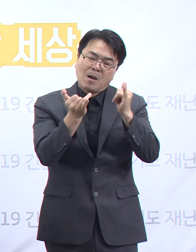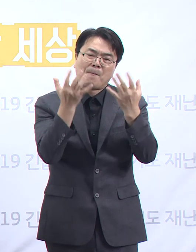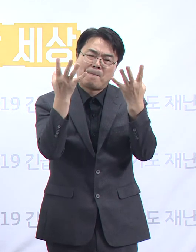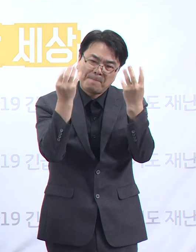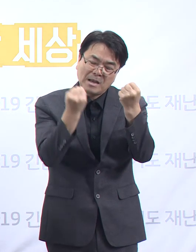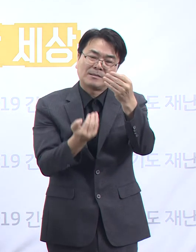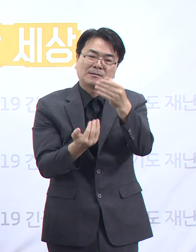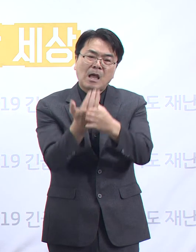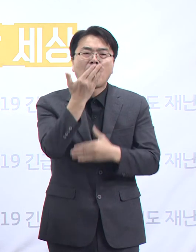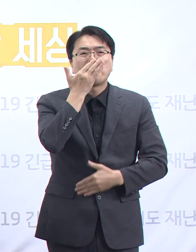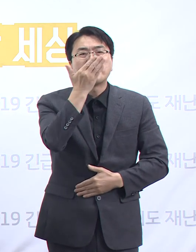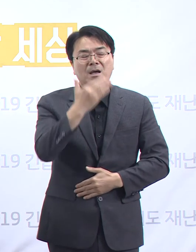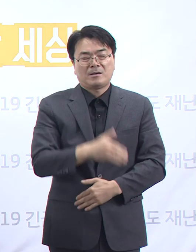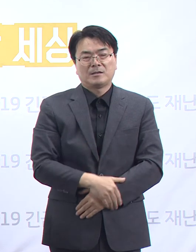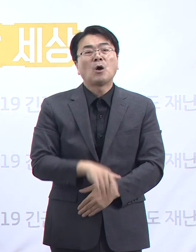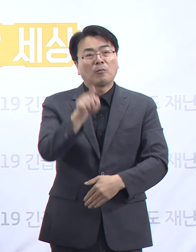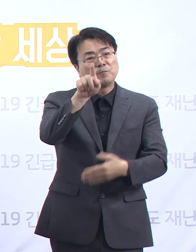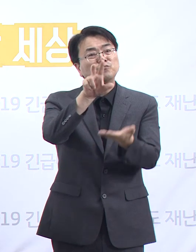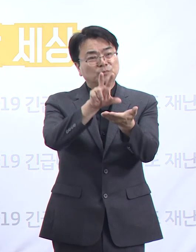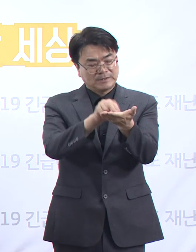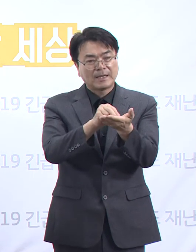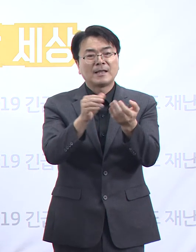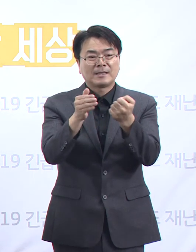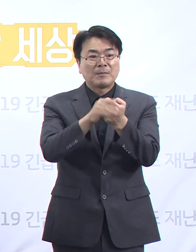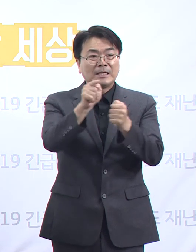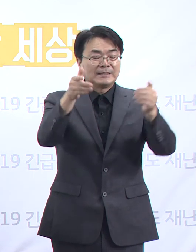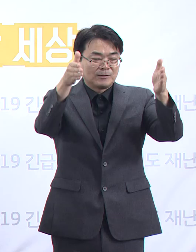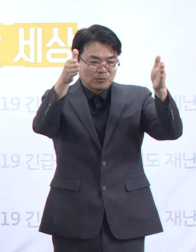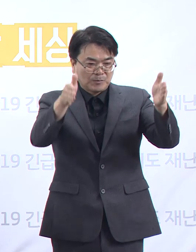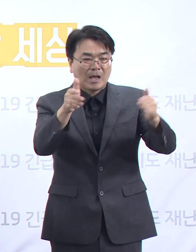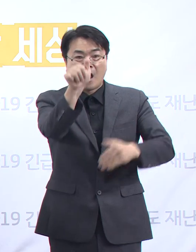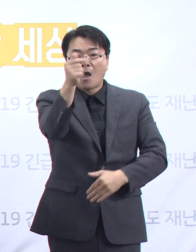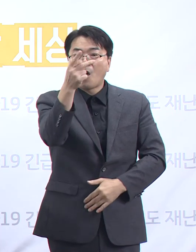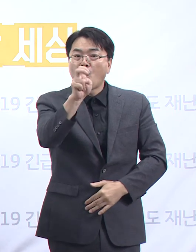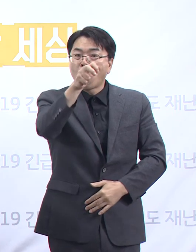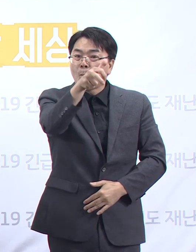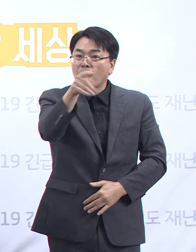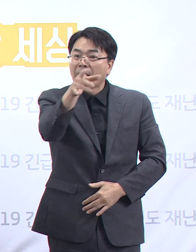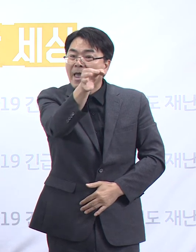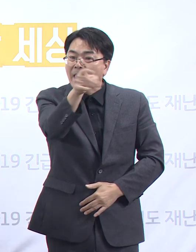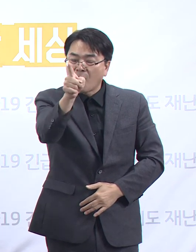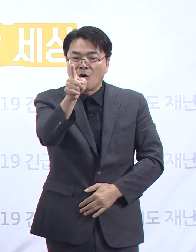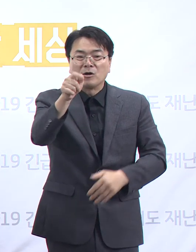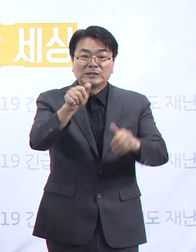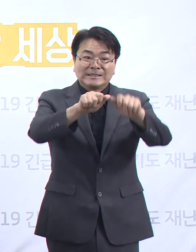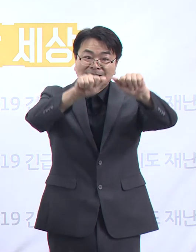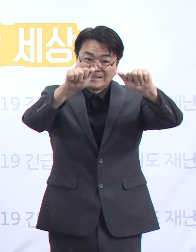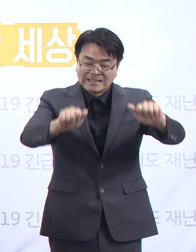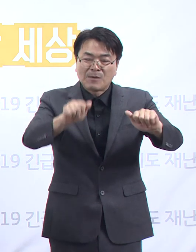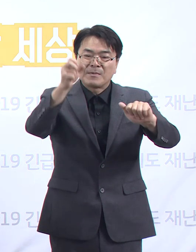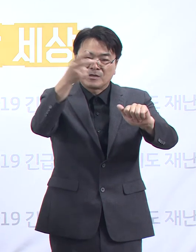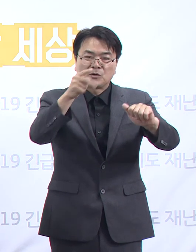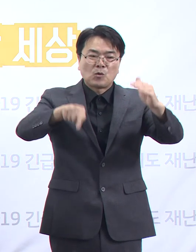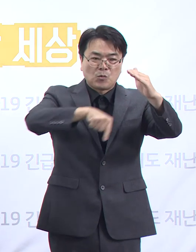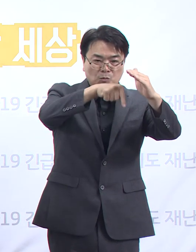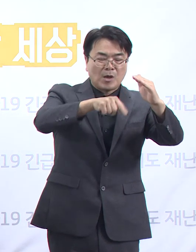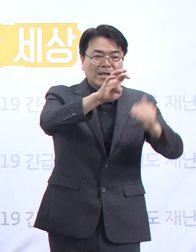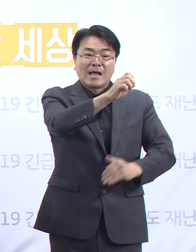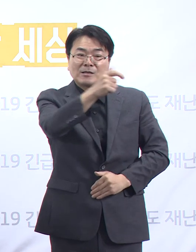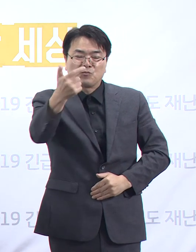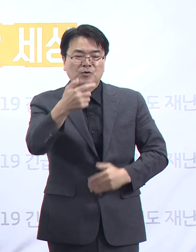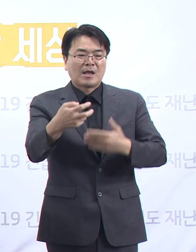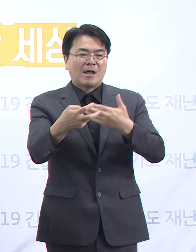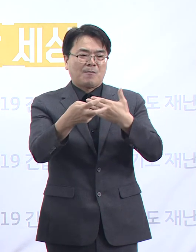구조입니다. 위험이 있던 이 기간을 홈케어 시스템 운영단과 병상 배정팀, 그리고 도내 46개